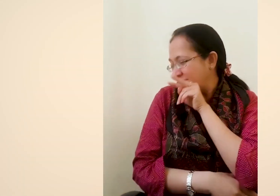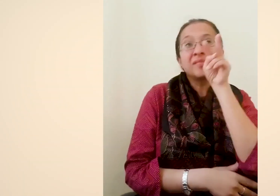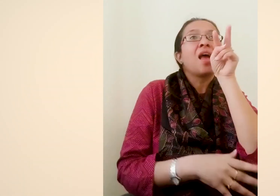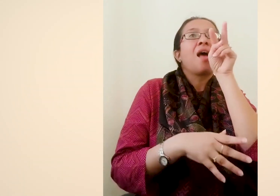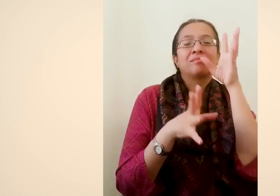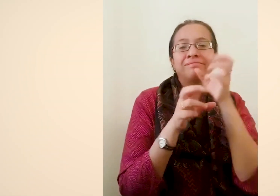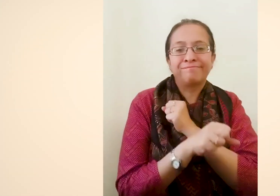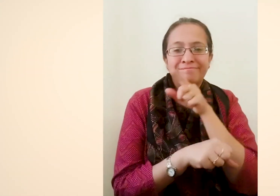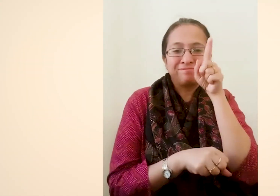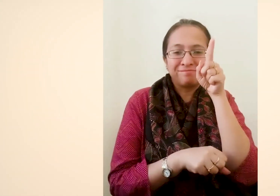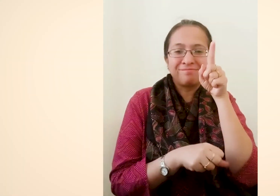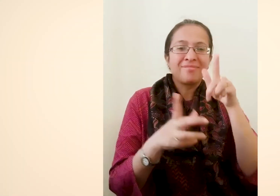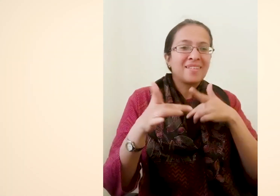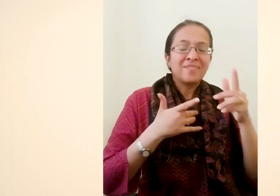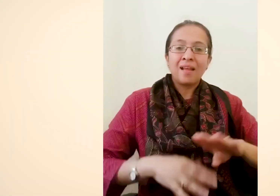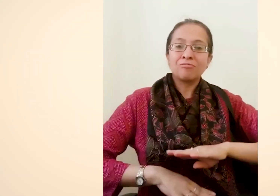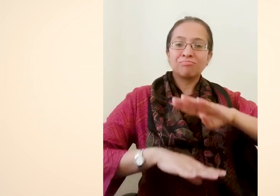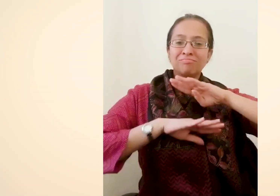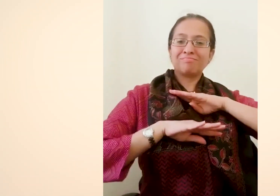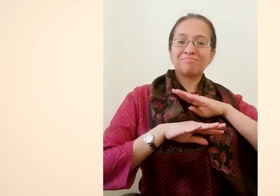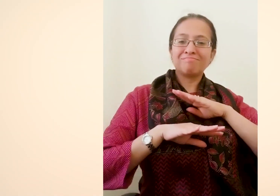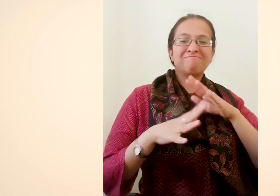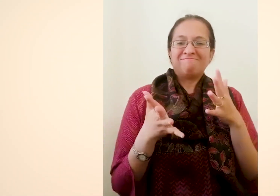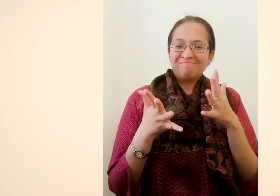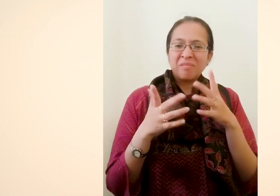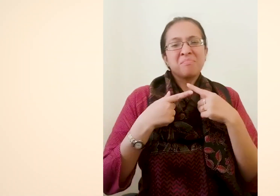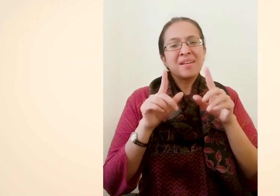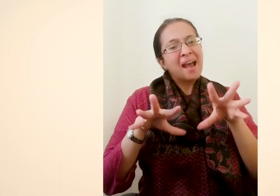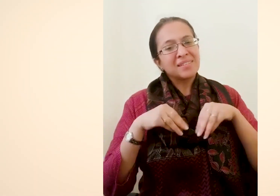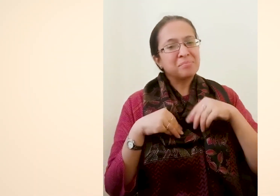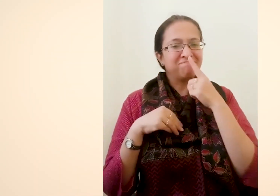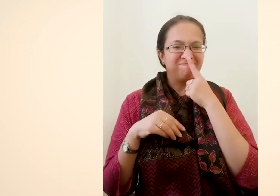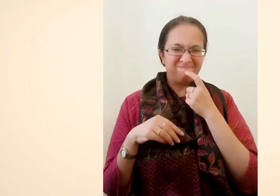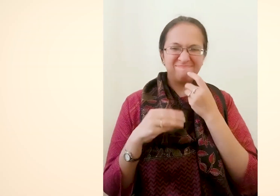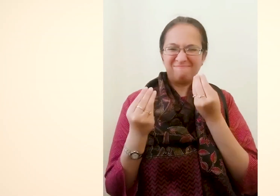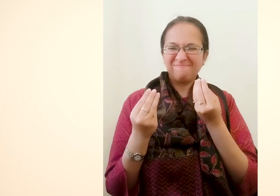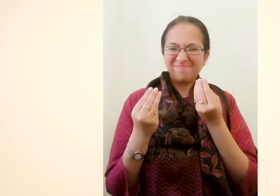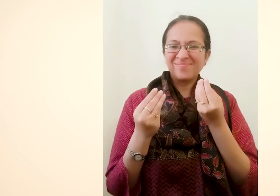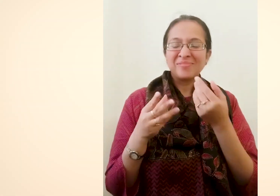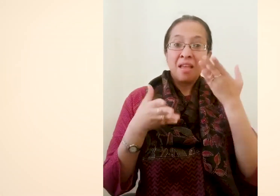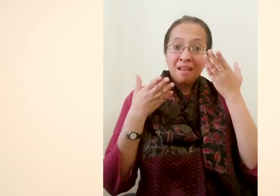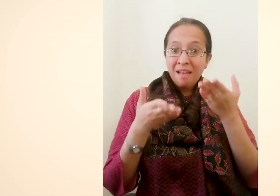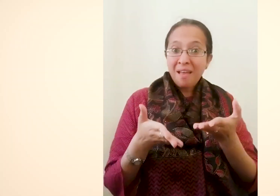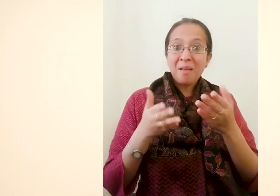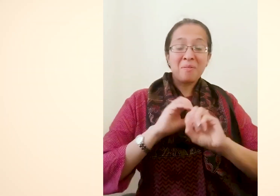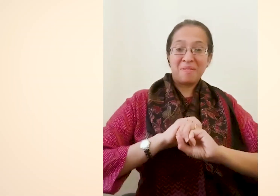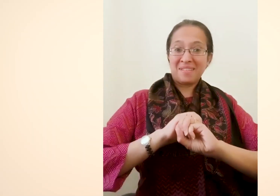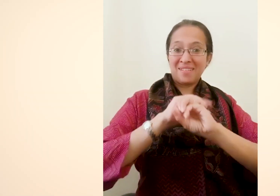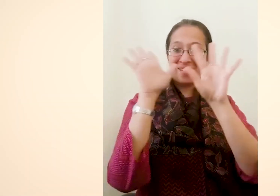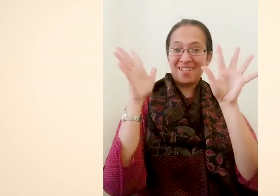इंटरप्रेटेशन के लिए मेरी और देखता है वह फिल्म के कुछ हिस्सो को मिस्स कर देता है, हाला कि वह कभी संतुश नहीं होता उसने चुप-चाप इसे स्वीकार कर